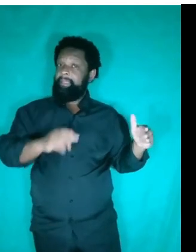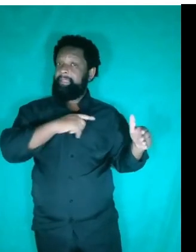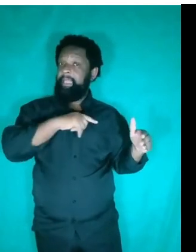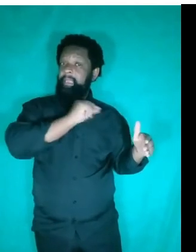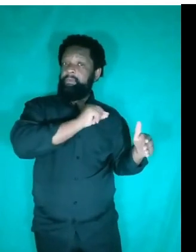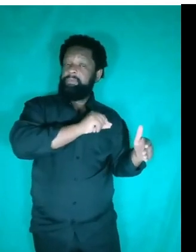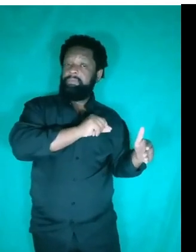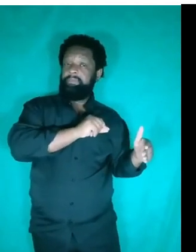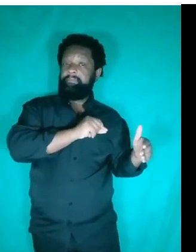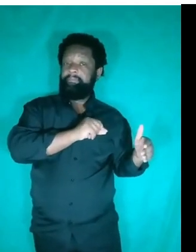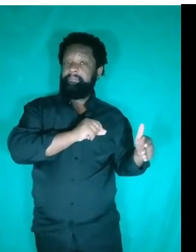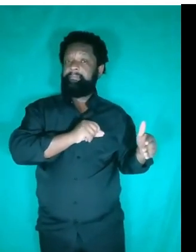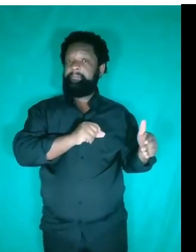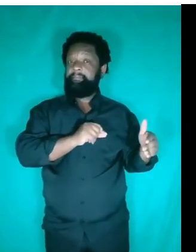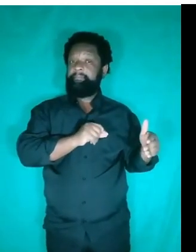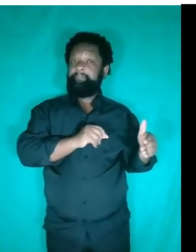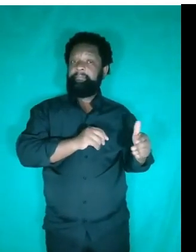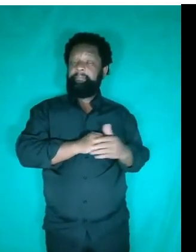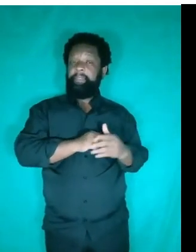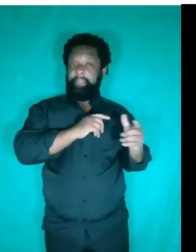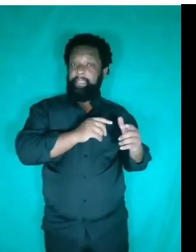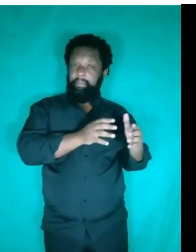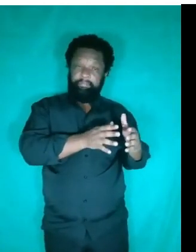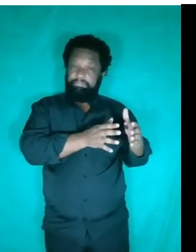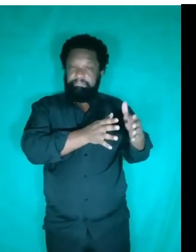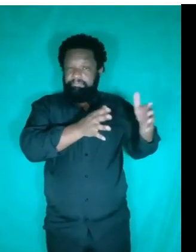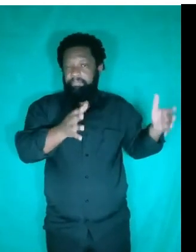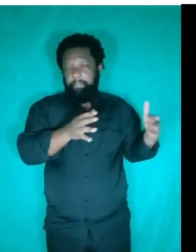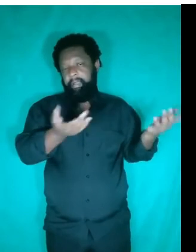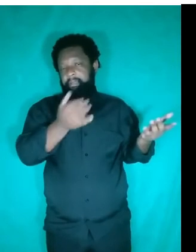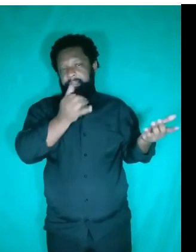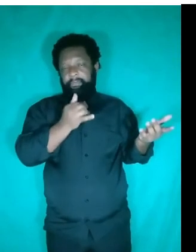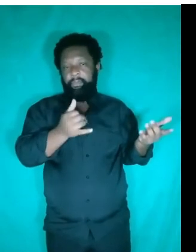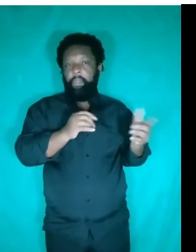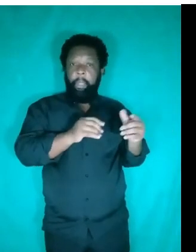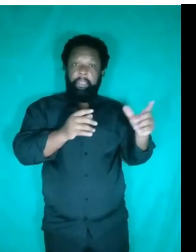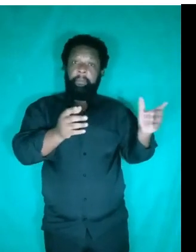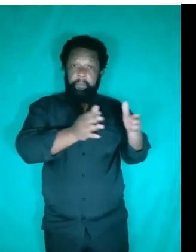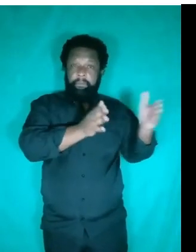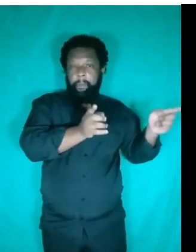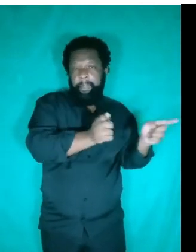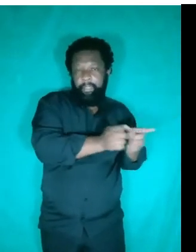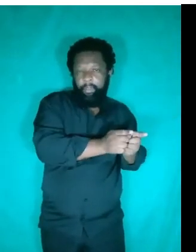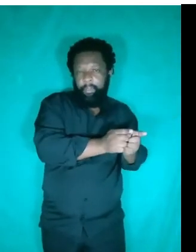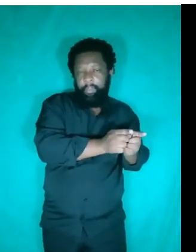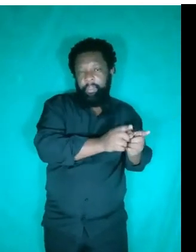tamanho, um dispositivo com um tamanho menor. E,